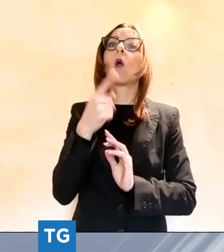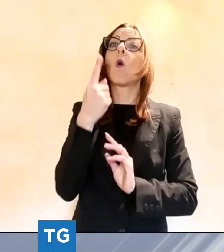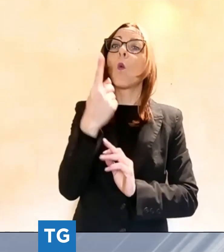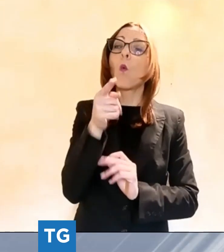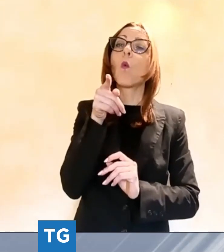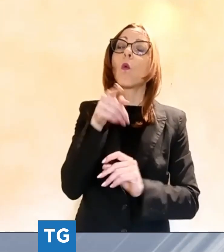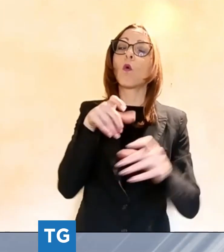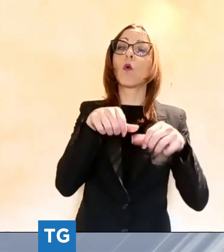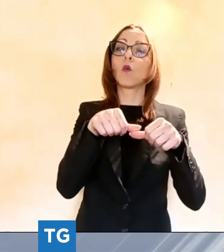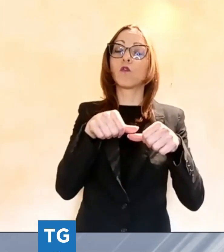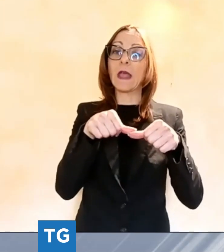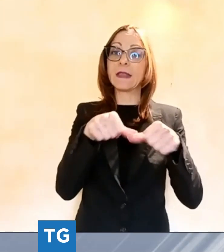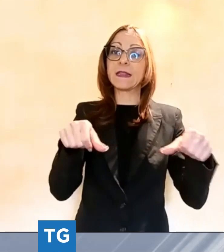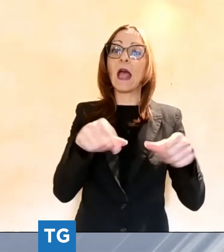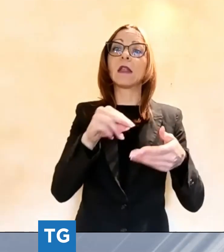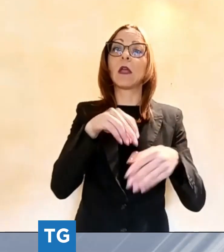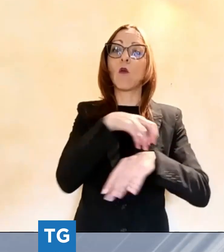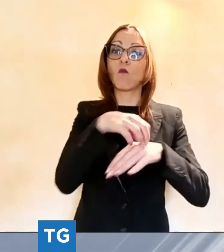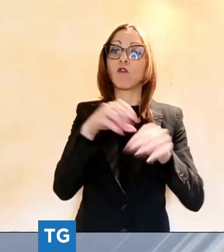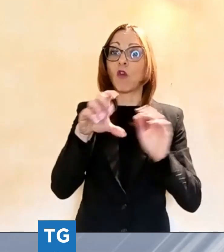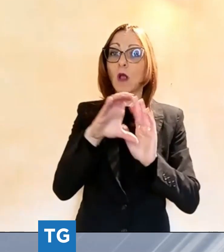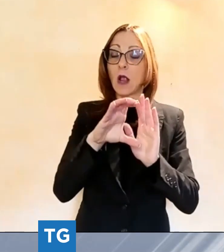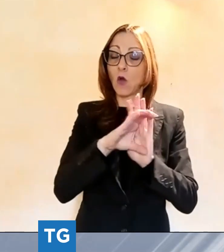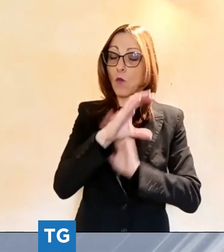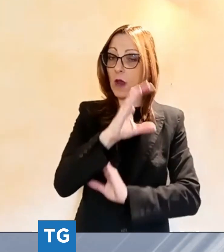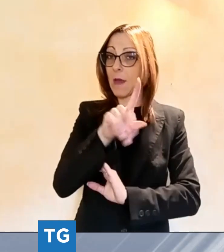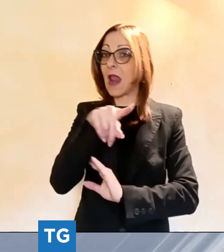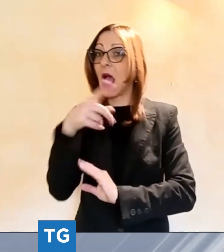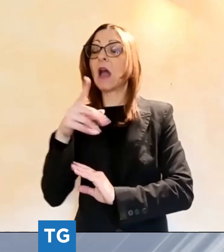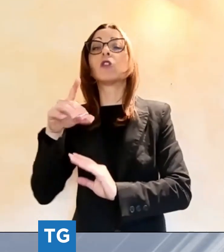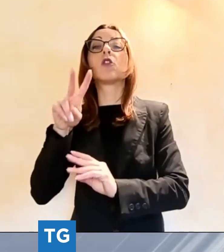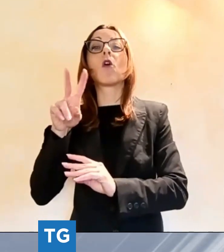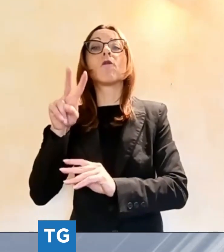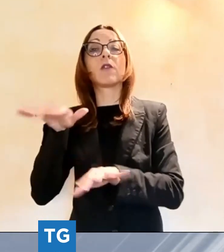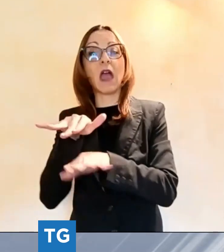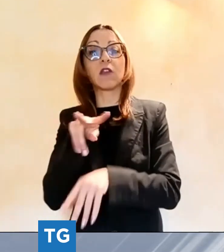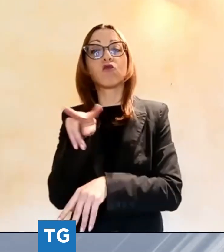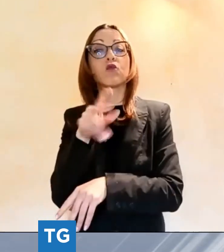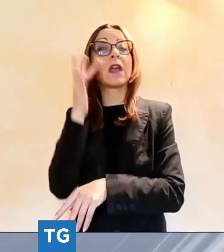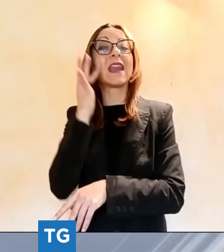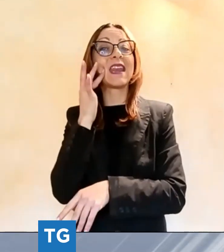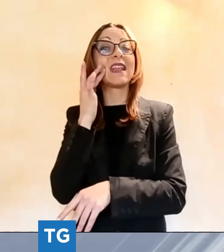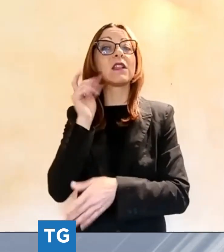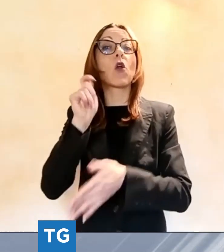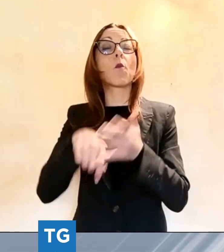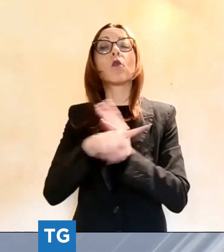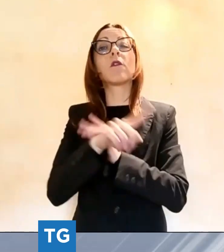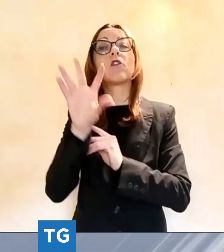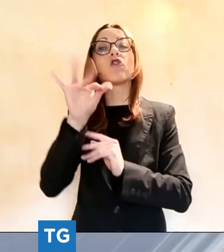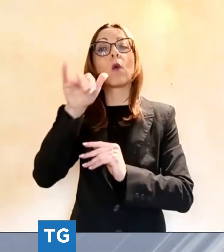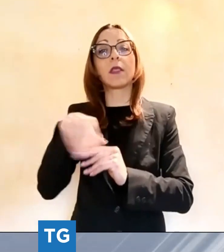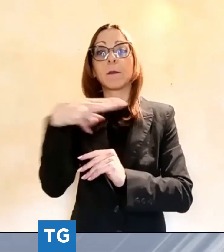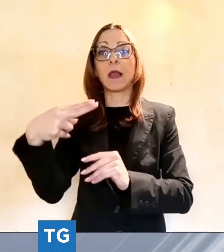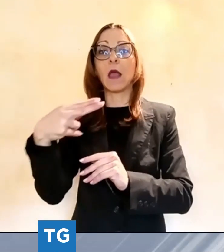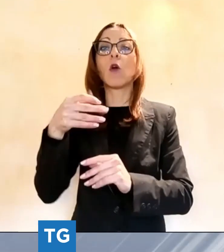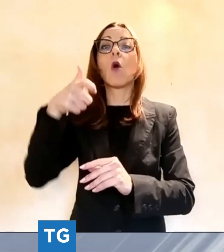rischiano multe fino a 50.000 euro per pratiche non idonee. I riscontri ottenuti dagli specialisti del nucleo di polizia economico